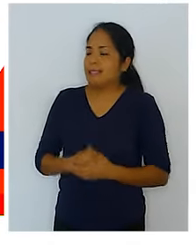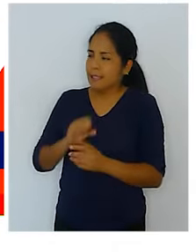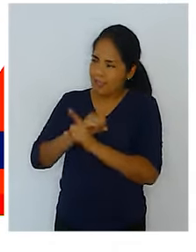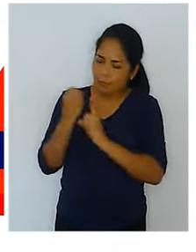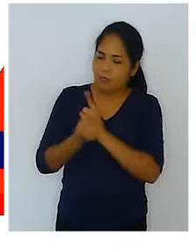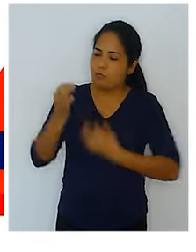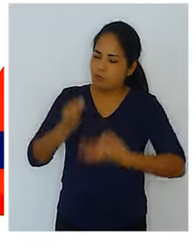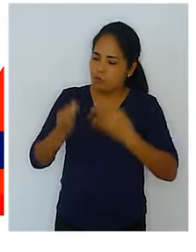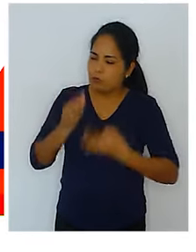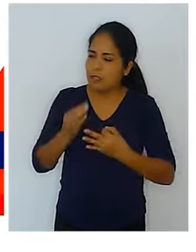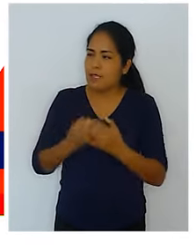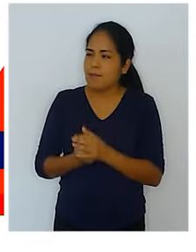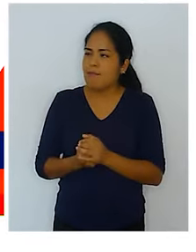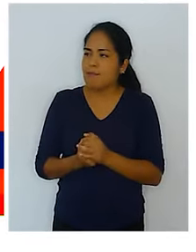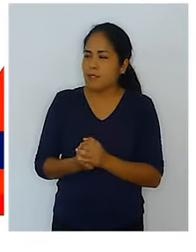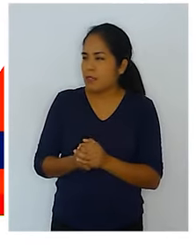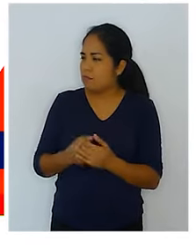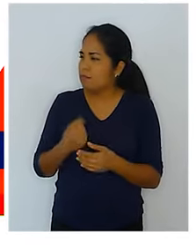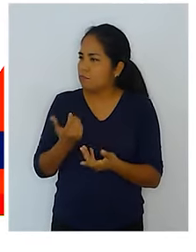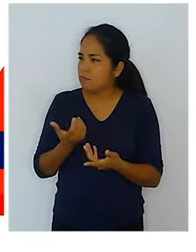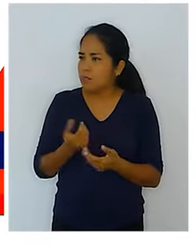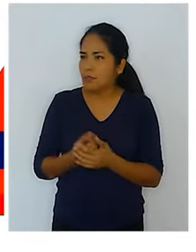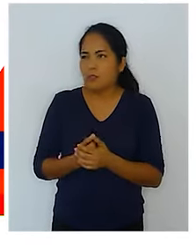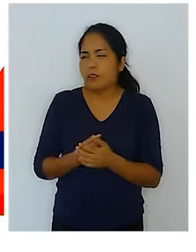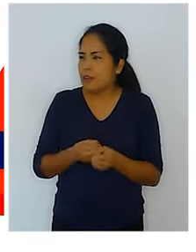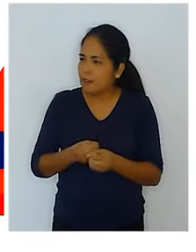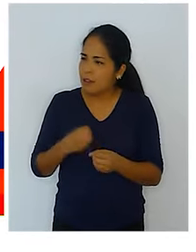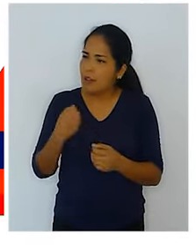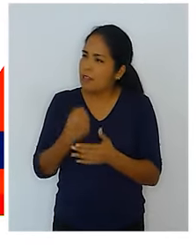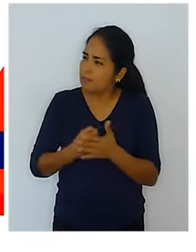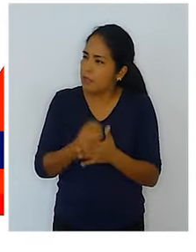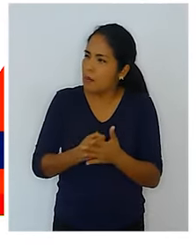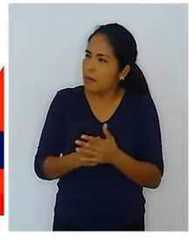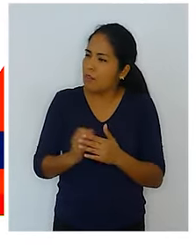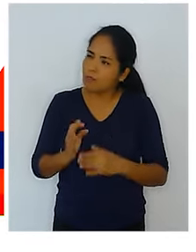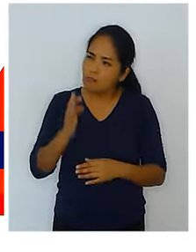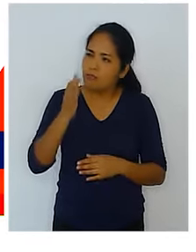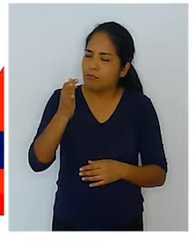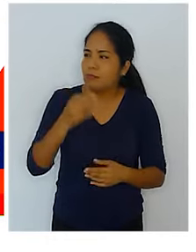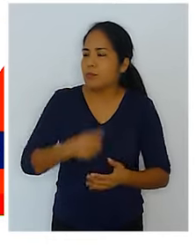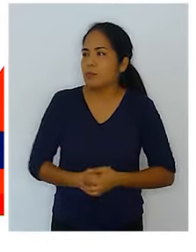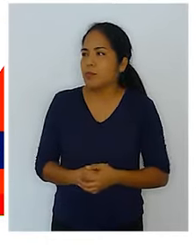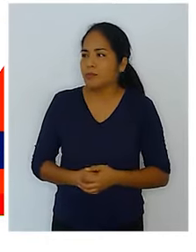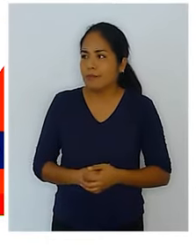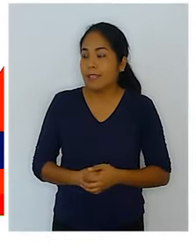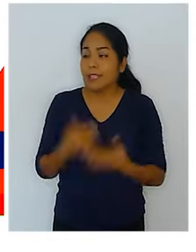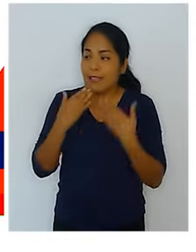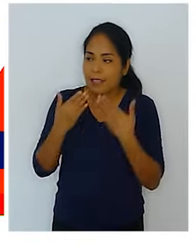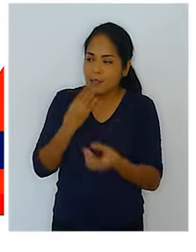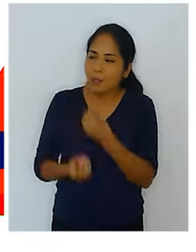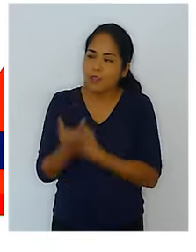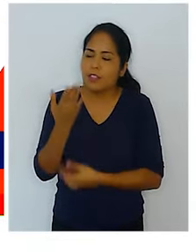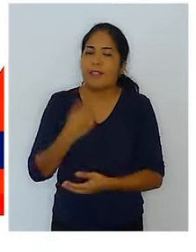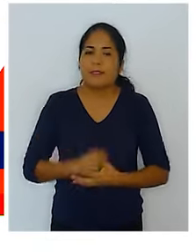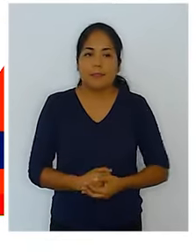Que la justicia social, señora Chávez, sea una política permanente de cara a los grandes retos que tenemos que enfrentar más adelante. Yo le agradezco por estos